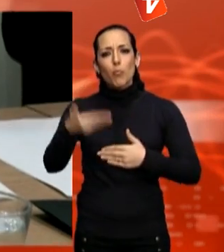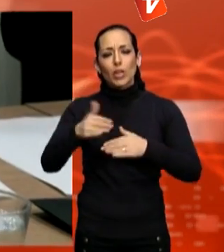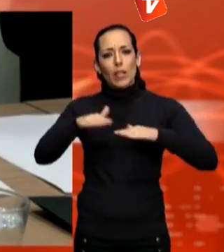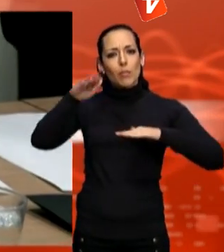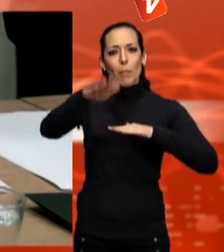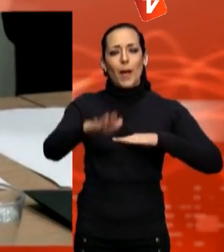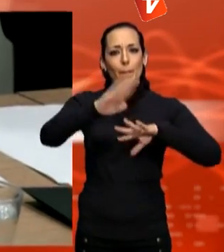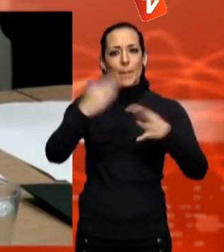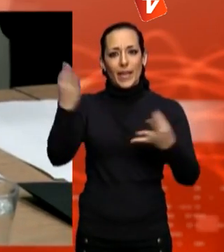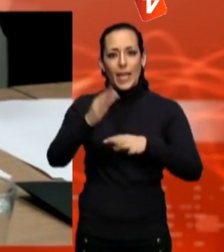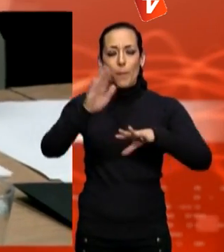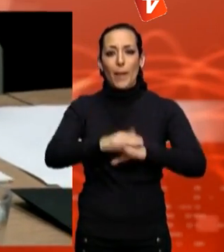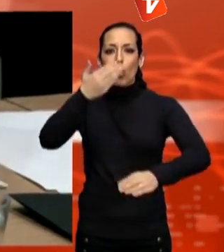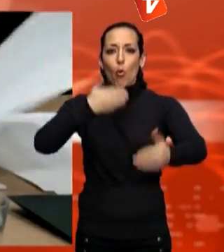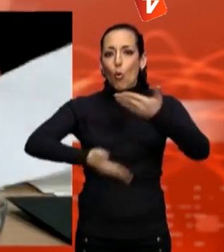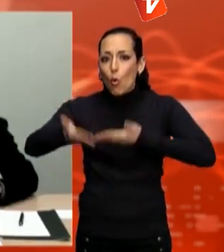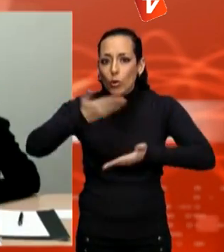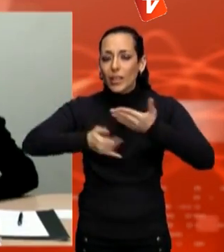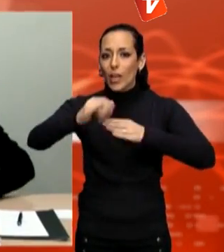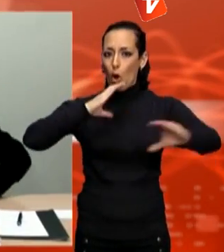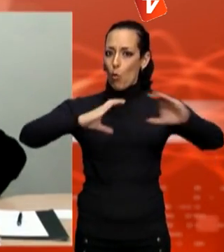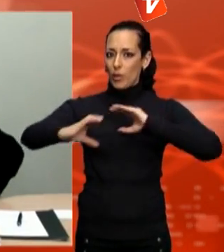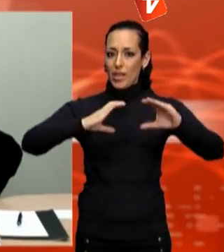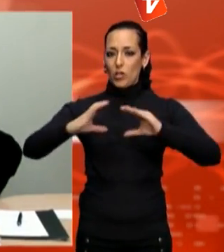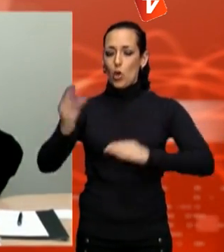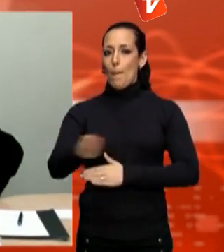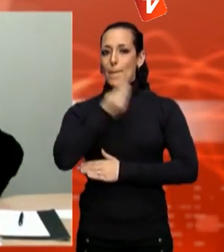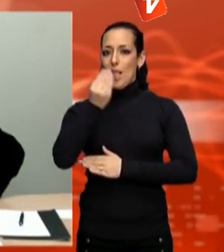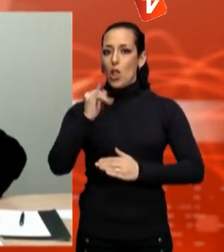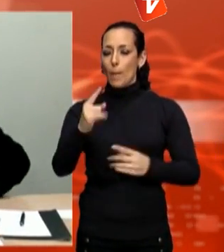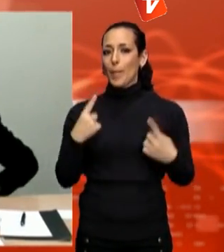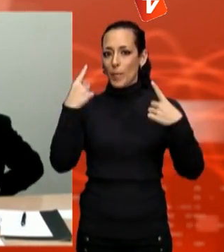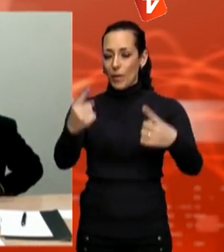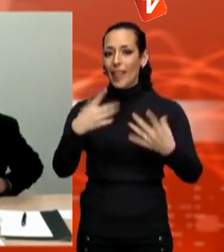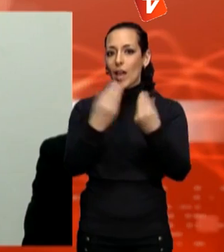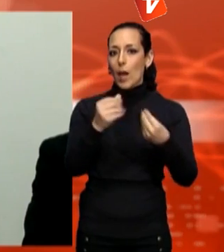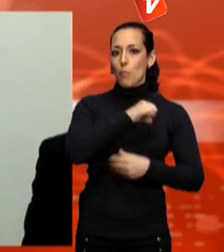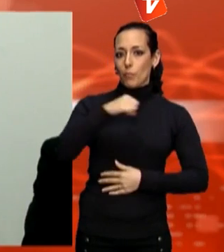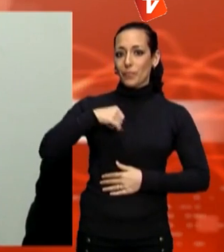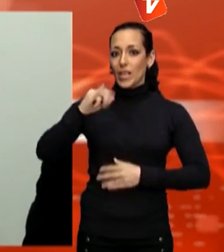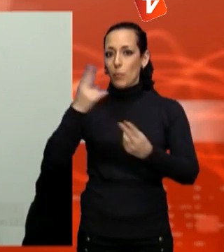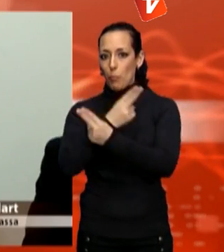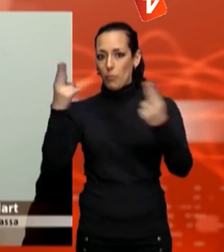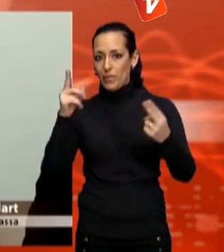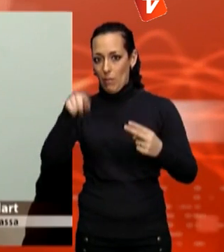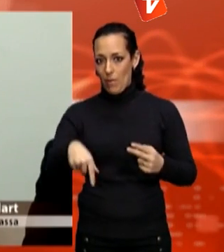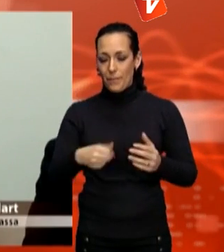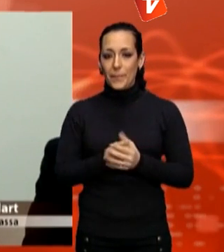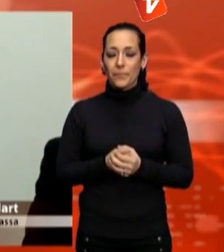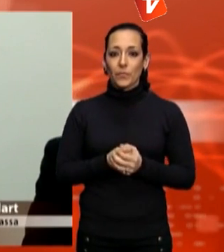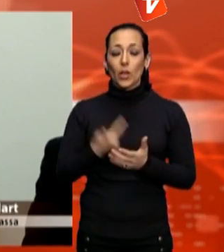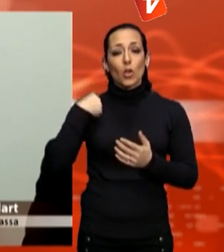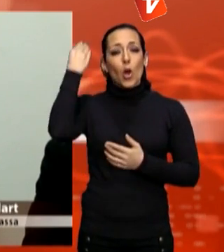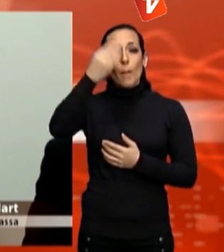coordinació entre el sector públic i el privat per aplicar els recursos de forma més eficient i eficaç i evitar duplicitats. Penso que l'objectiu bàsic